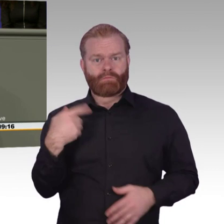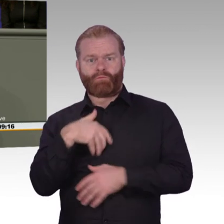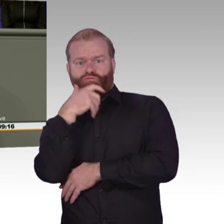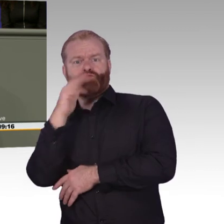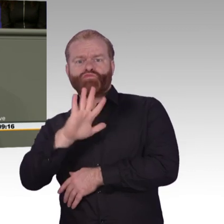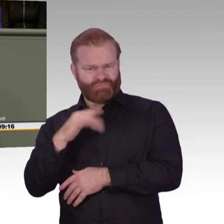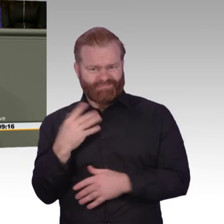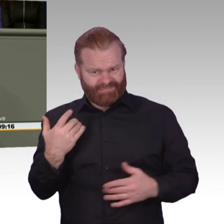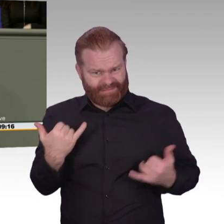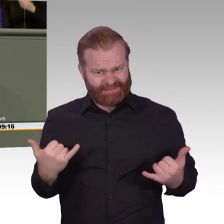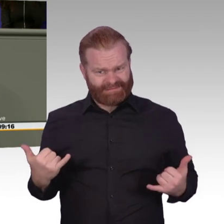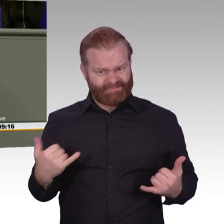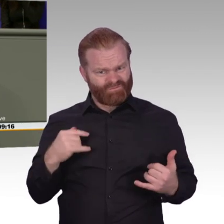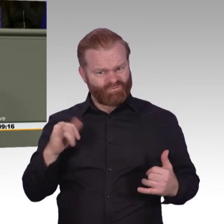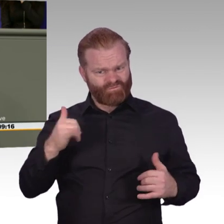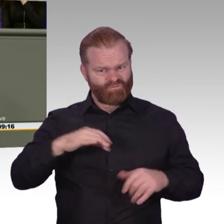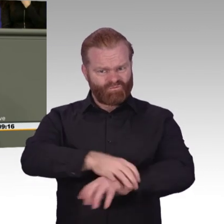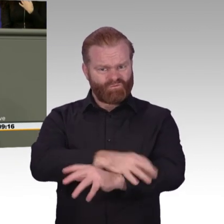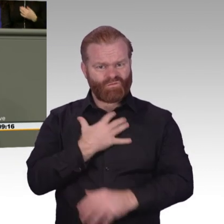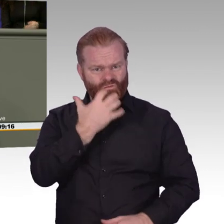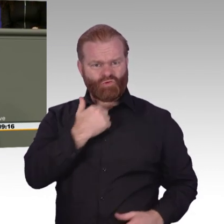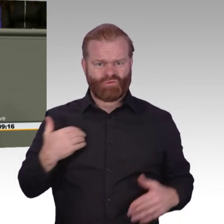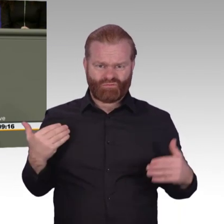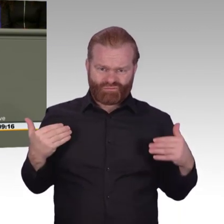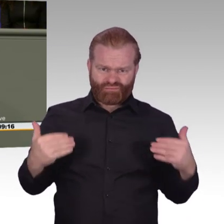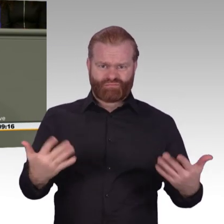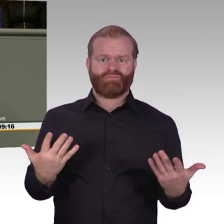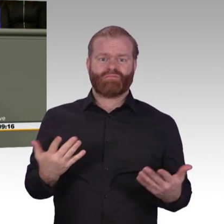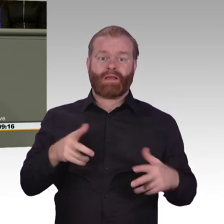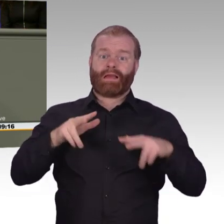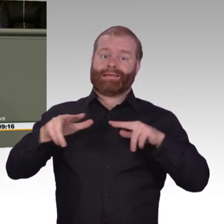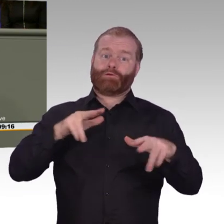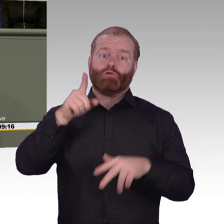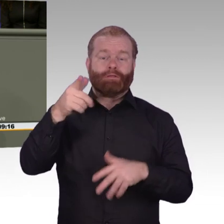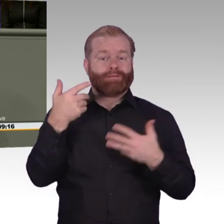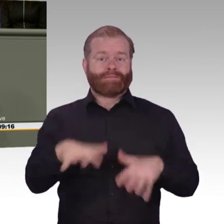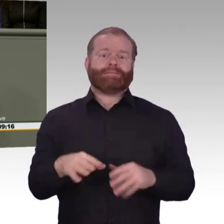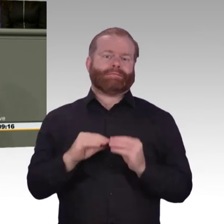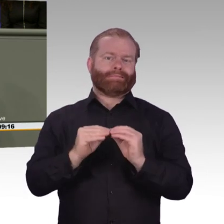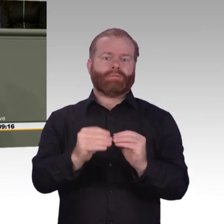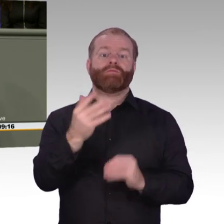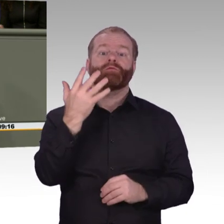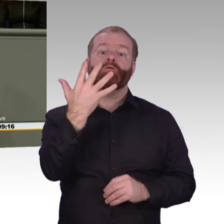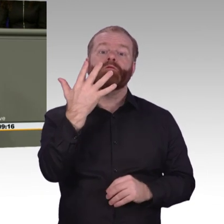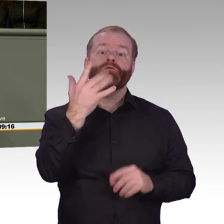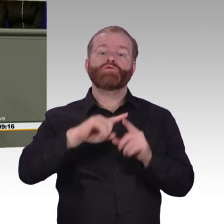entfalten und den sozialen Zusammenhalt bewahren. Dafür brauchen wir eine kluge Bildungs und Industriepolitik und eine intelligente